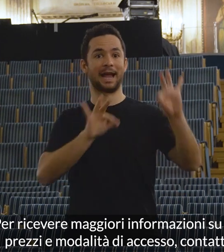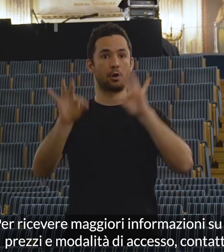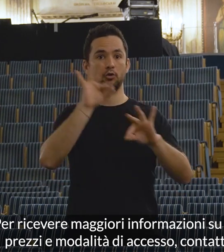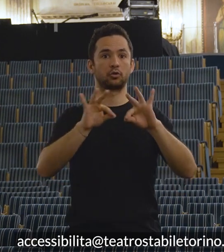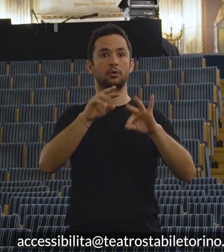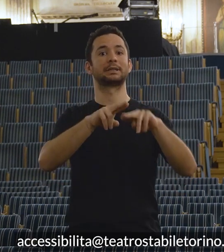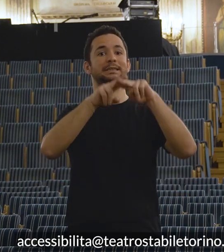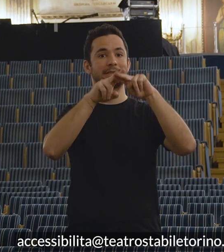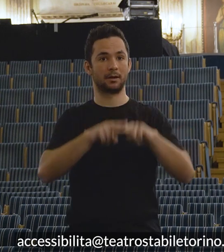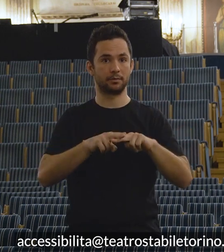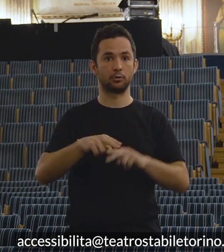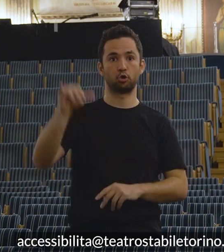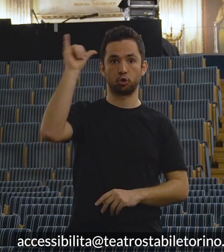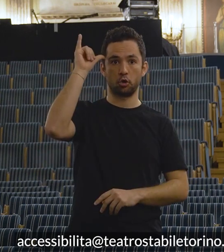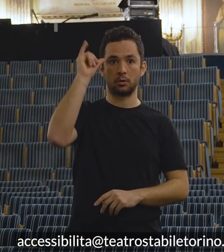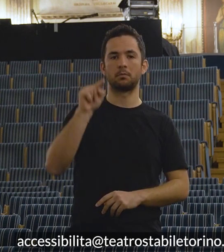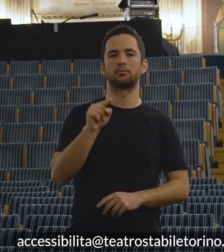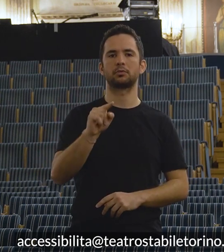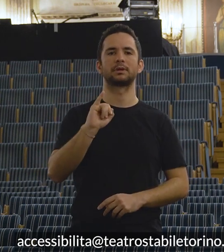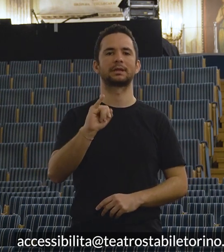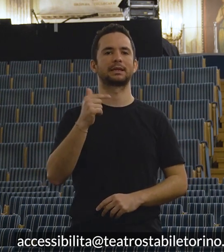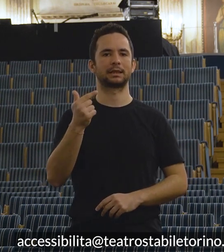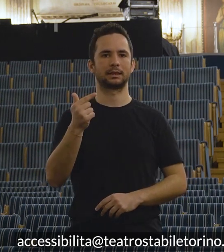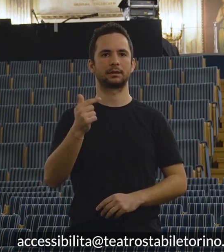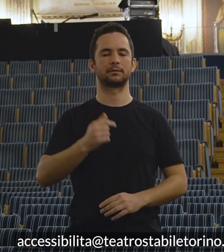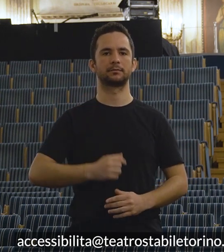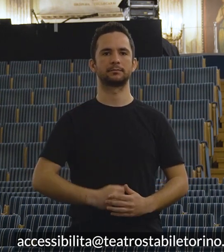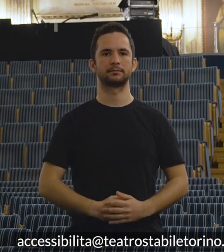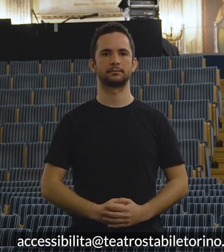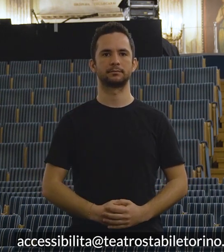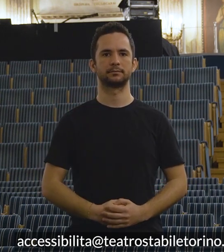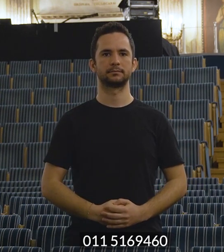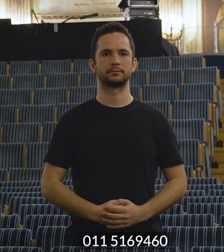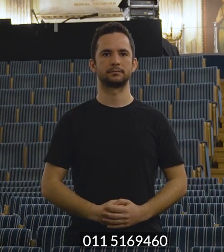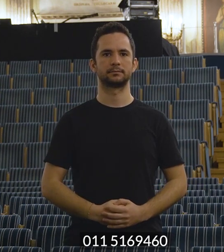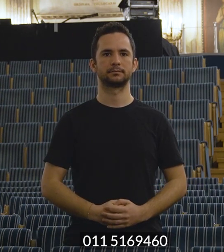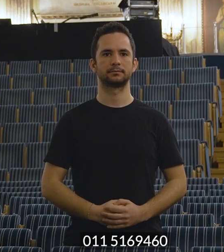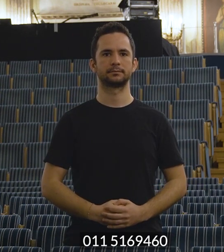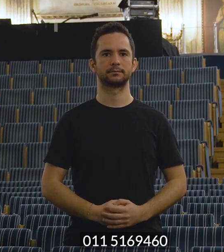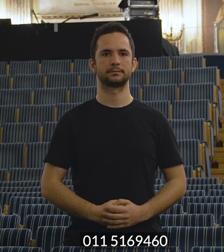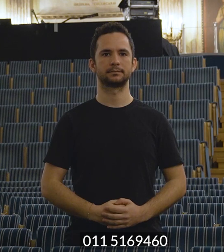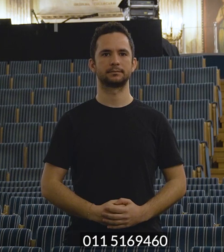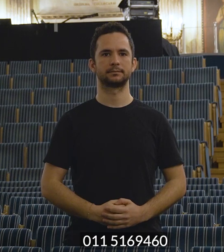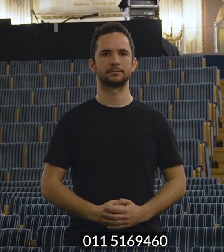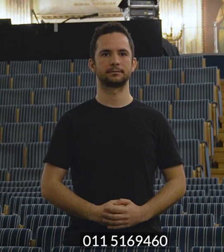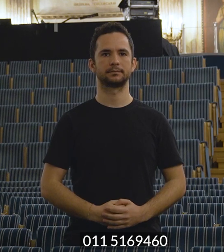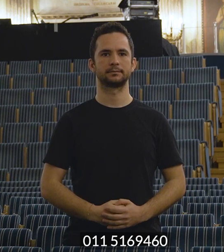accessibilità chiocciola teatrostabile torino punto it 011 5169